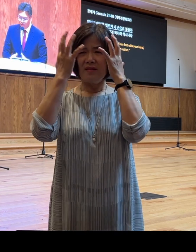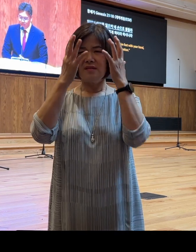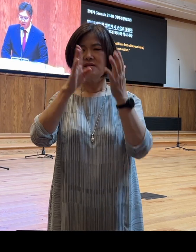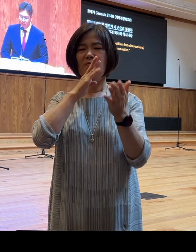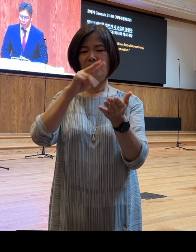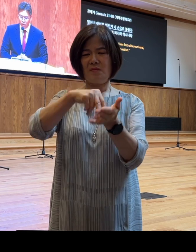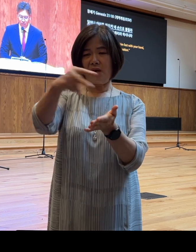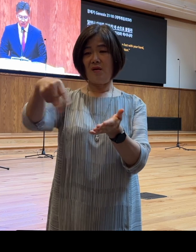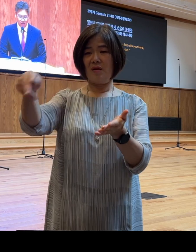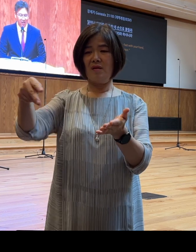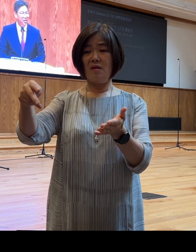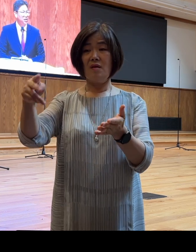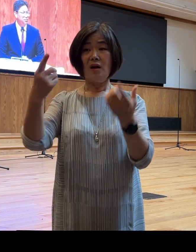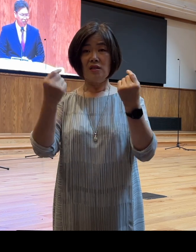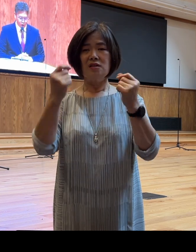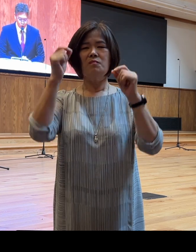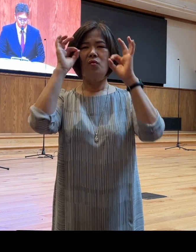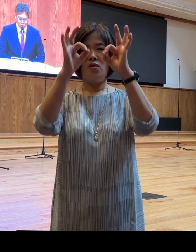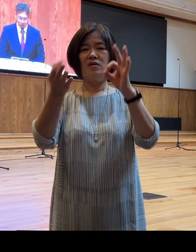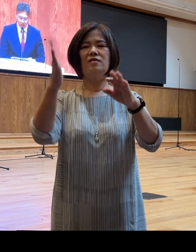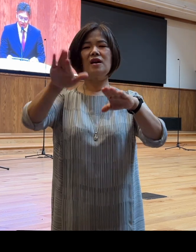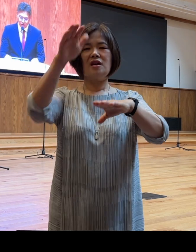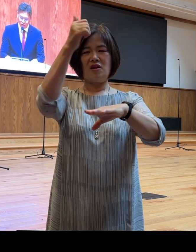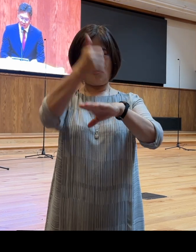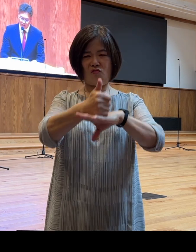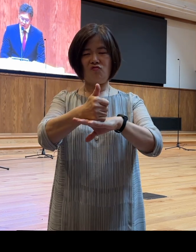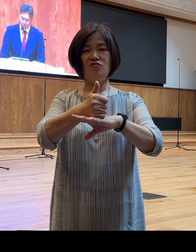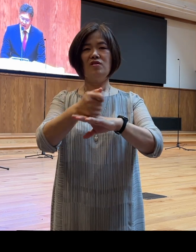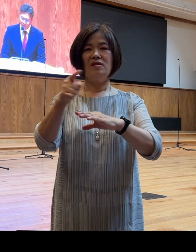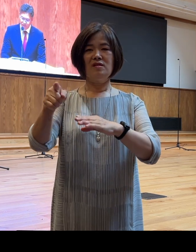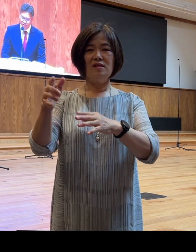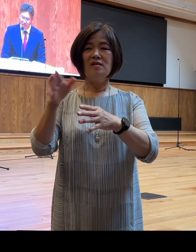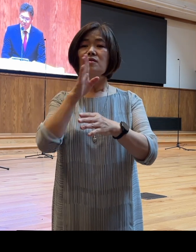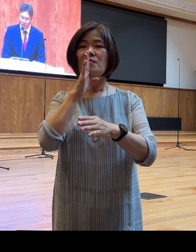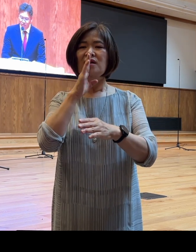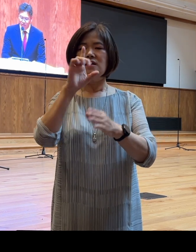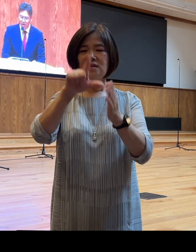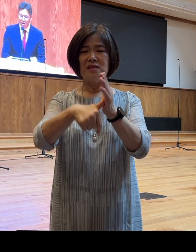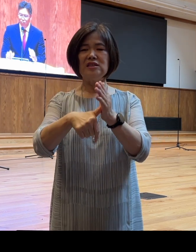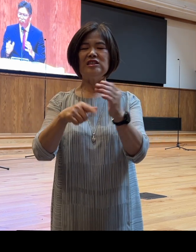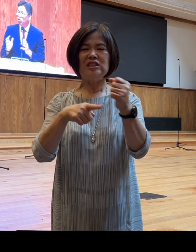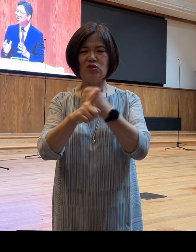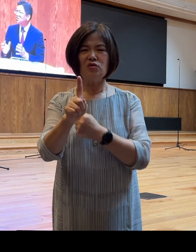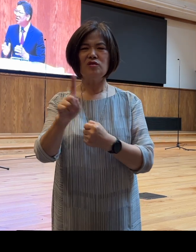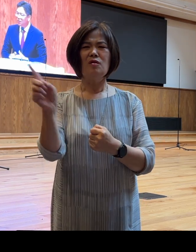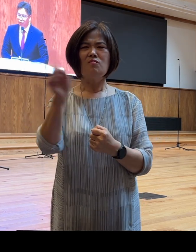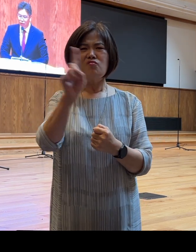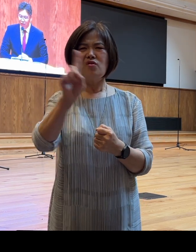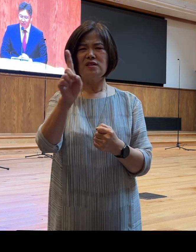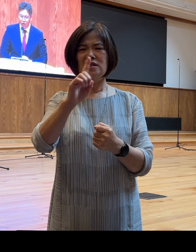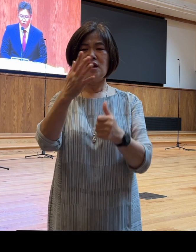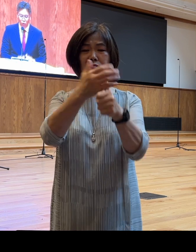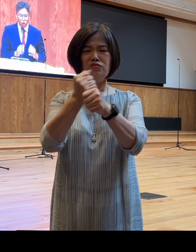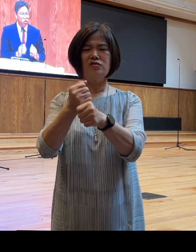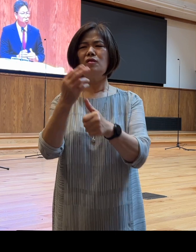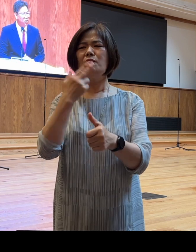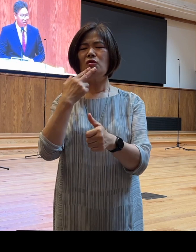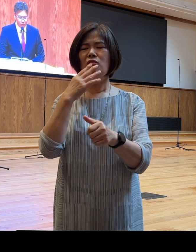보입니다 하지만 결국 그녀가 길을 잃고 방황하는 신세가 된 것은 무엇인가를 붙들지 않고 놓치고 있기 때문이라는